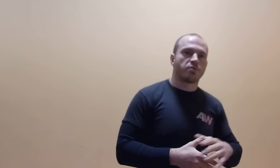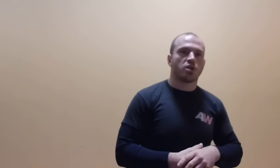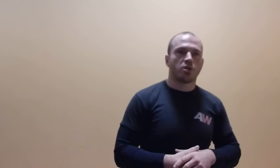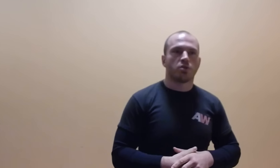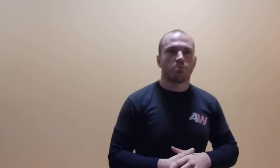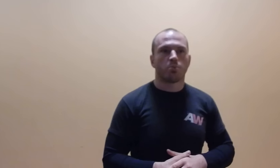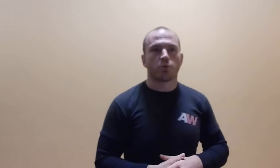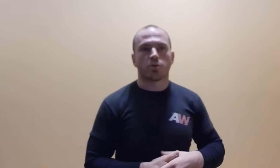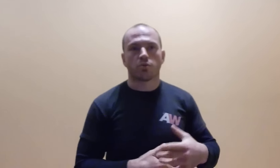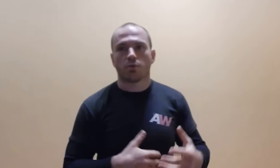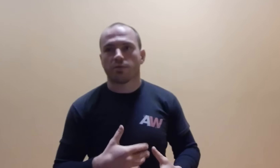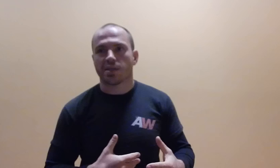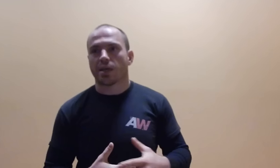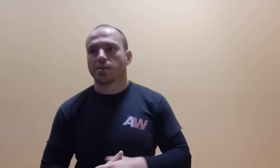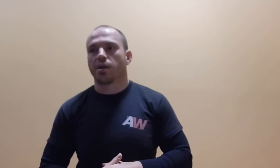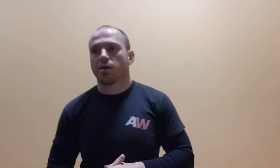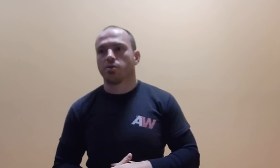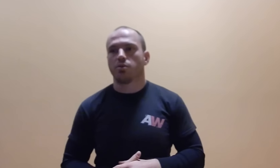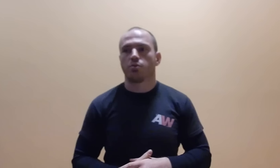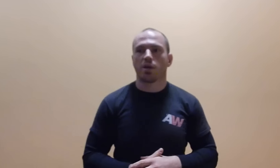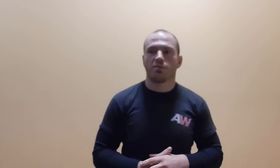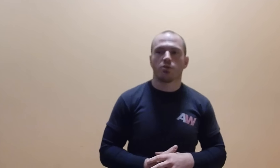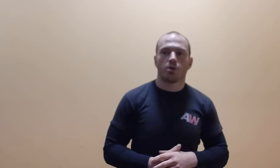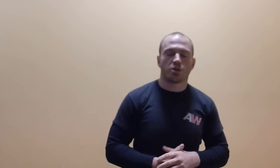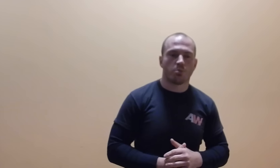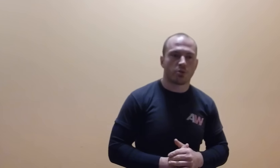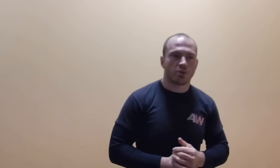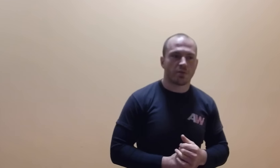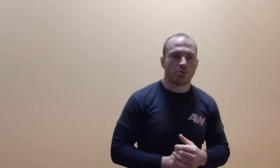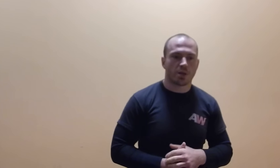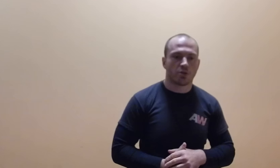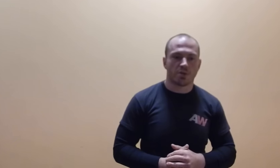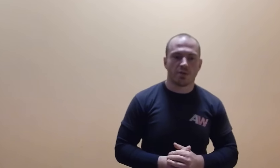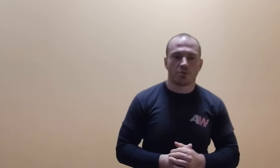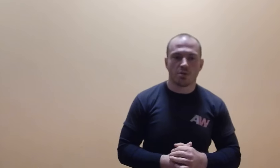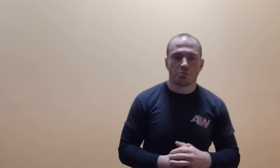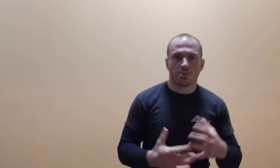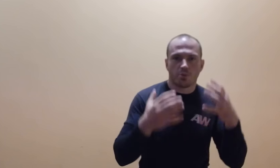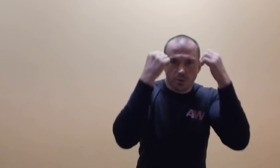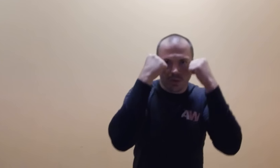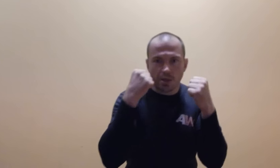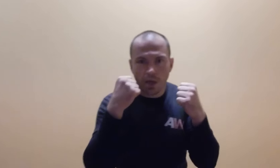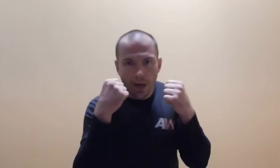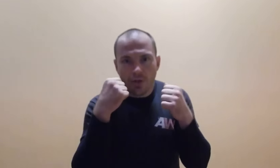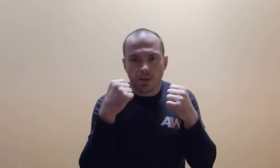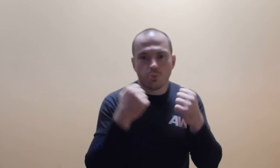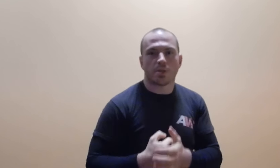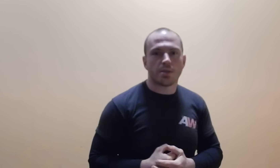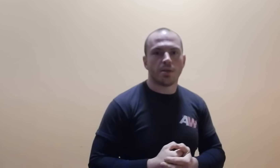wcześniej, czyli po prostu konwersacja, która nie wiadomo jak się potoczy, nie wiadomo jak się rozwija, no to nie możemy przyjąć żadnej takiej pozycji,